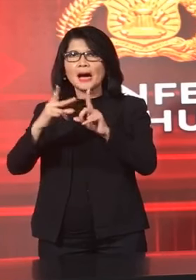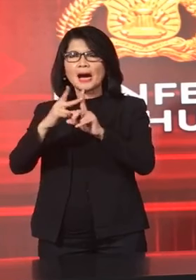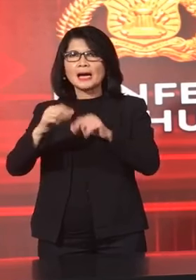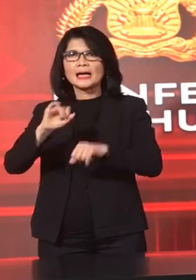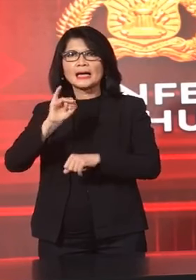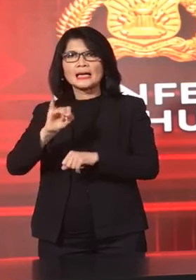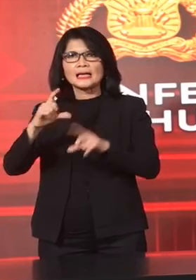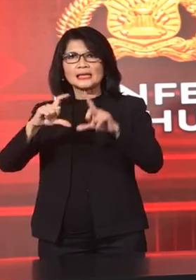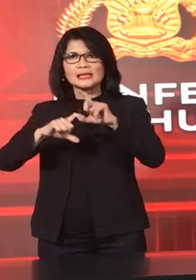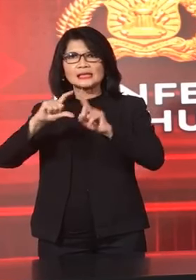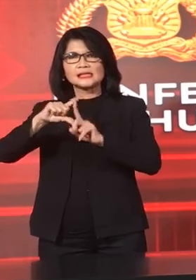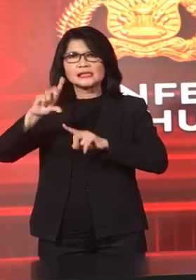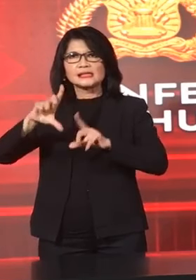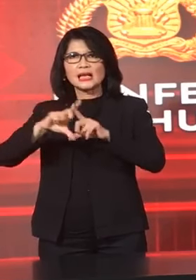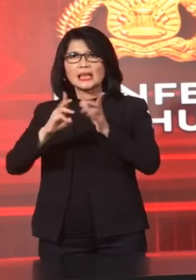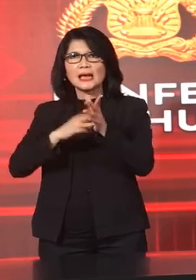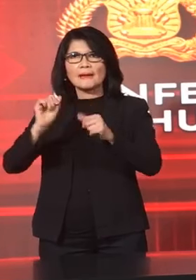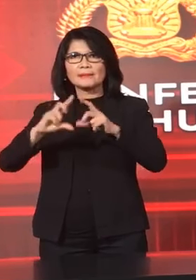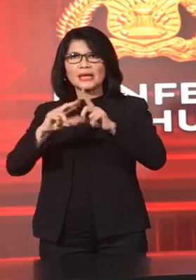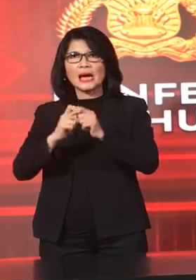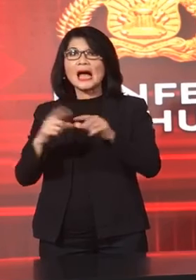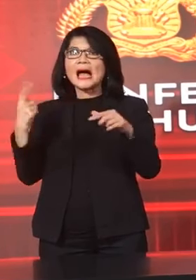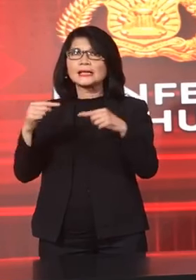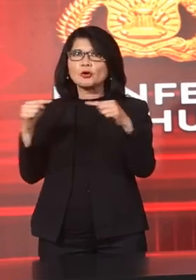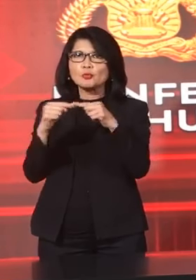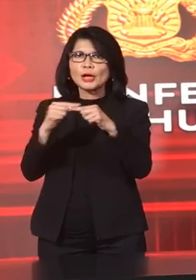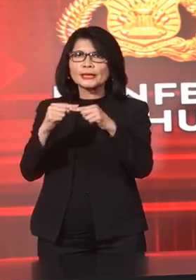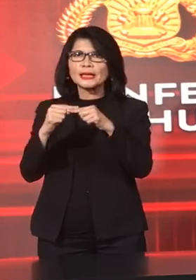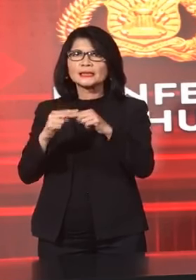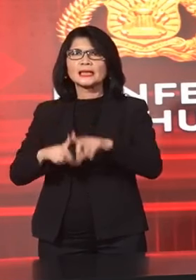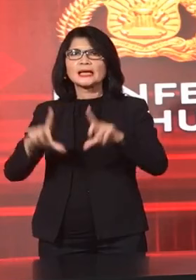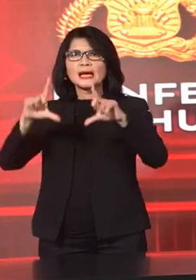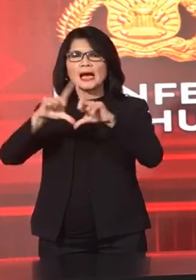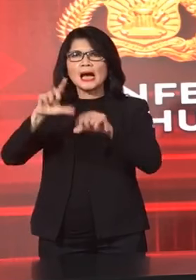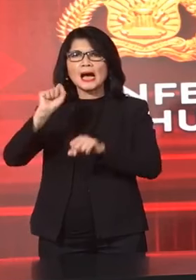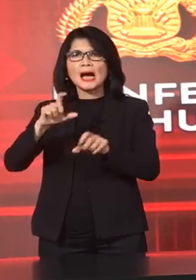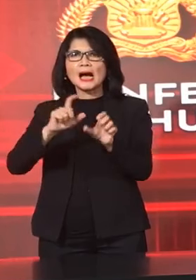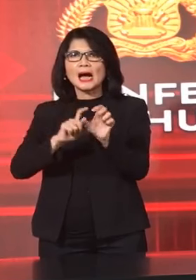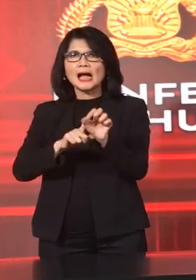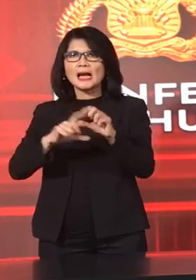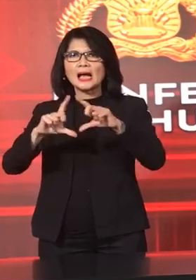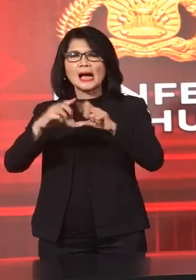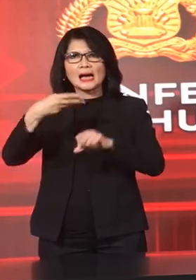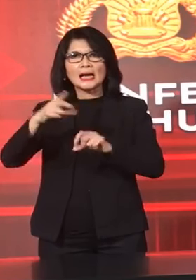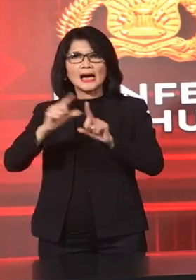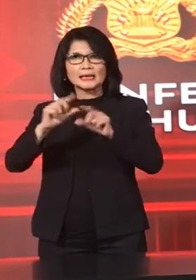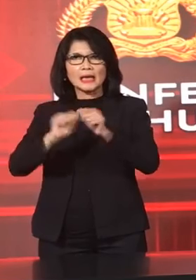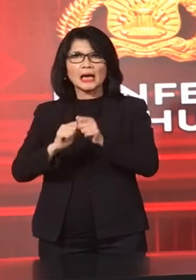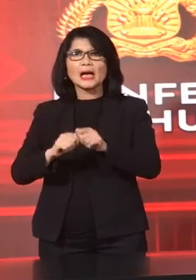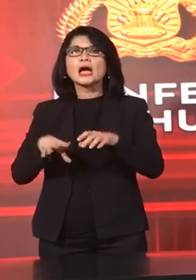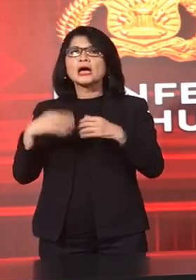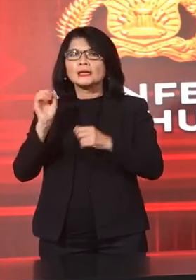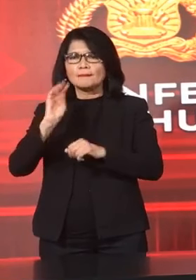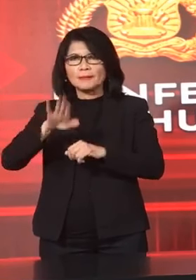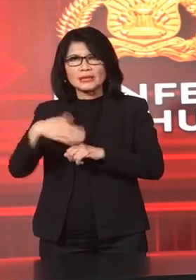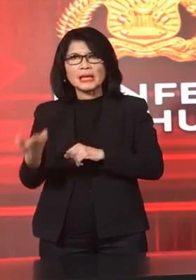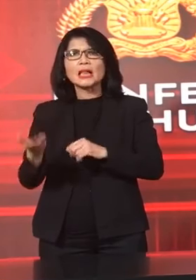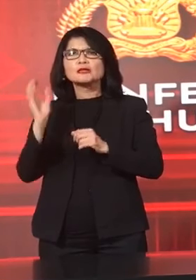Terafiliasi Juga Dengan Jaringan Al-Qaeda Dan Telah Meninggal Di Tahun 2014